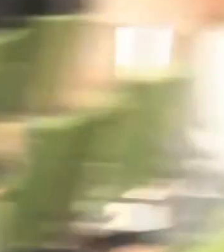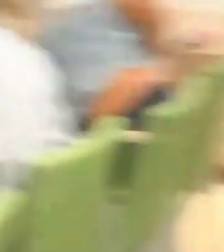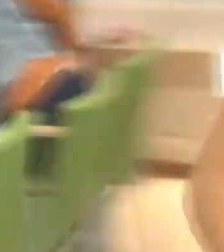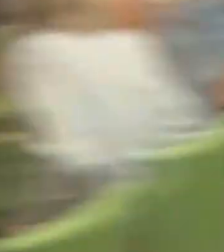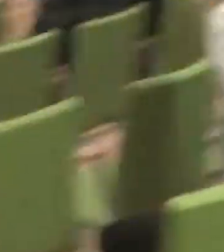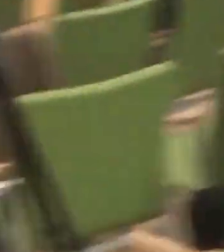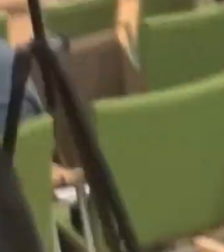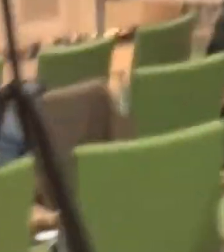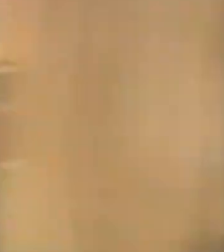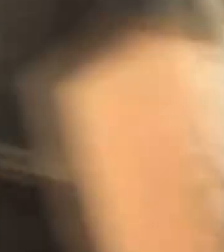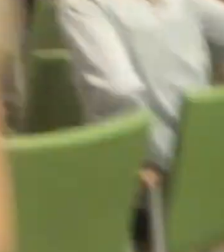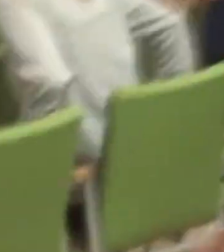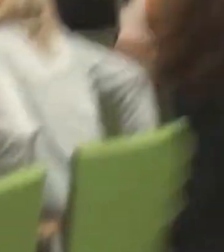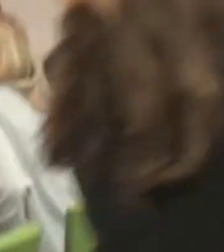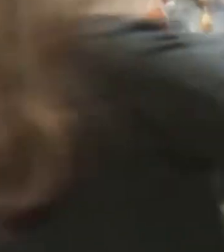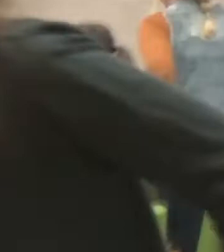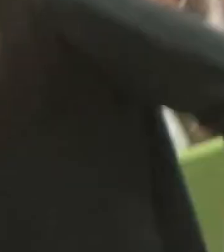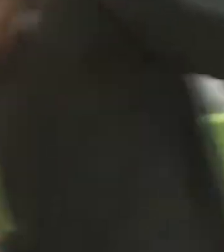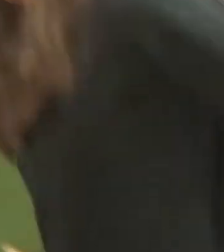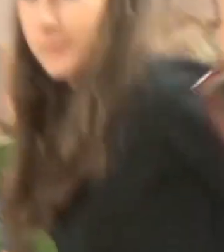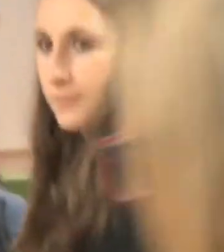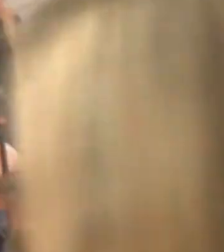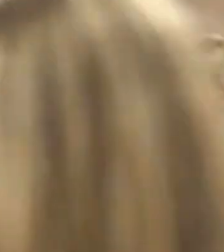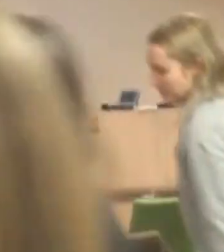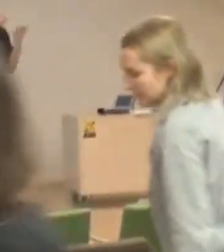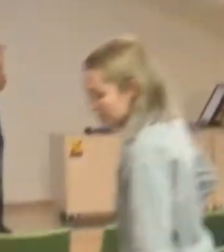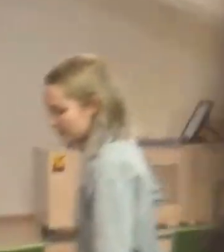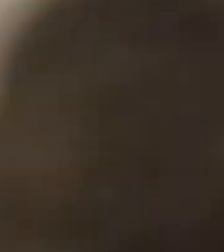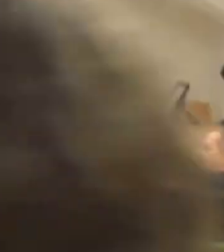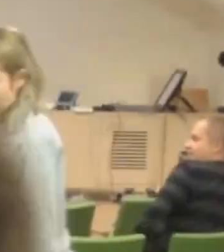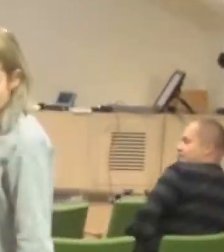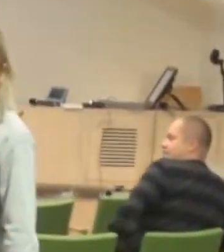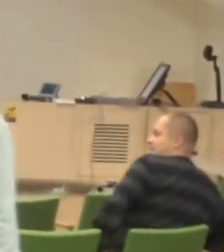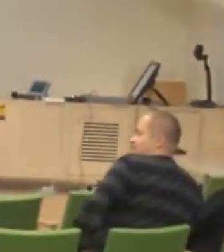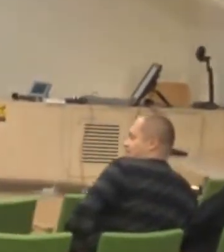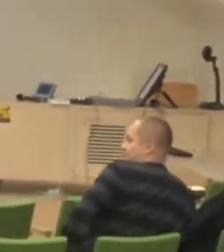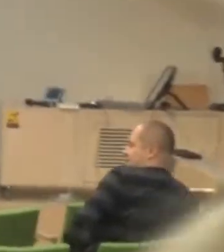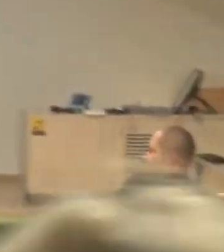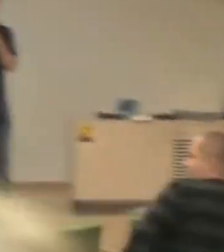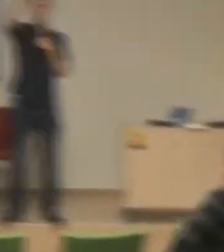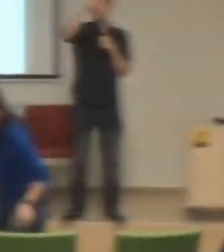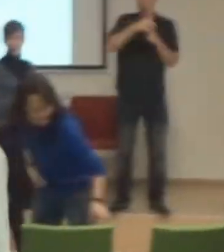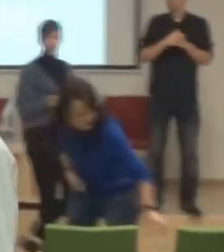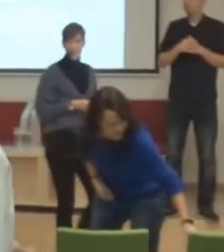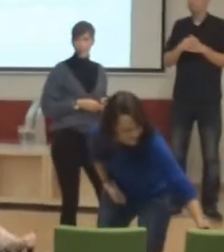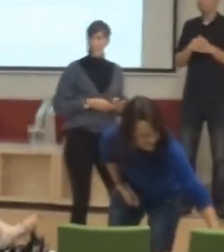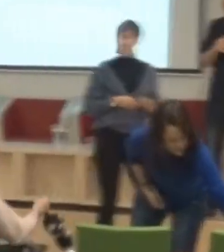nezvládáte, tak kvě šápu. Počkáme si, až zahlasují všichni.